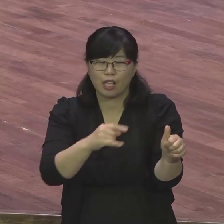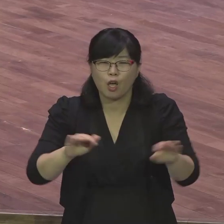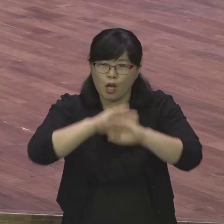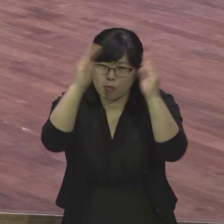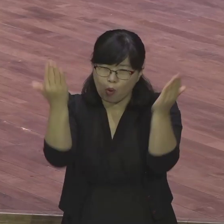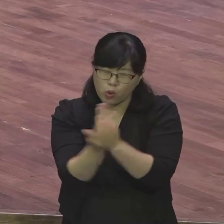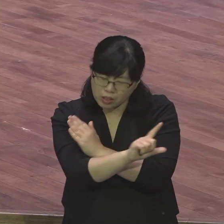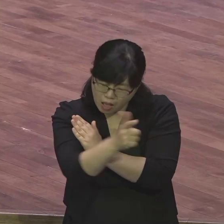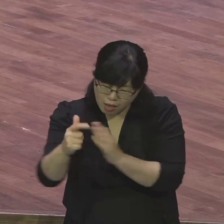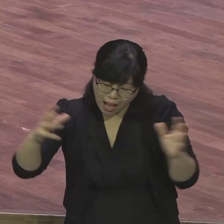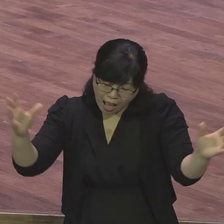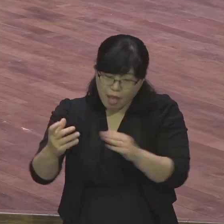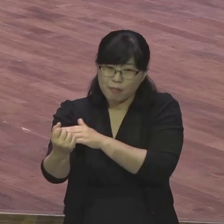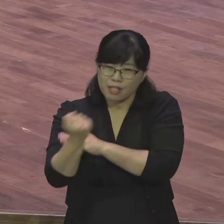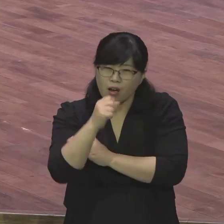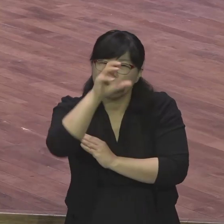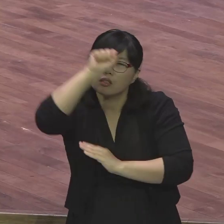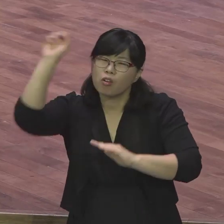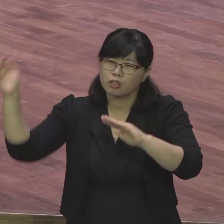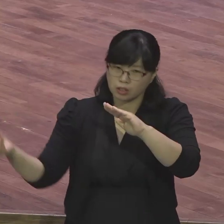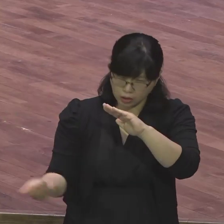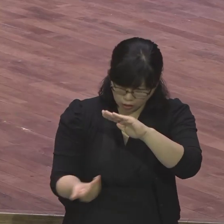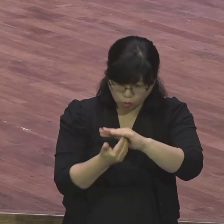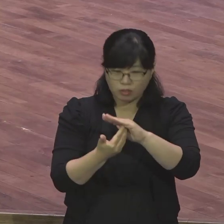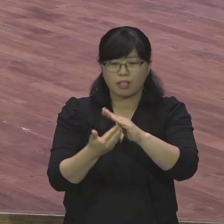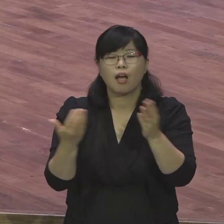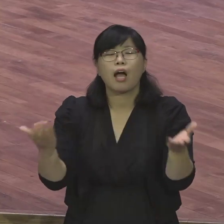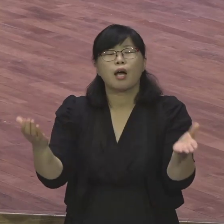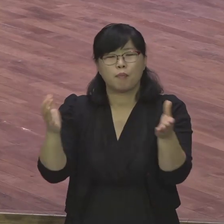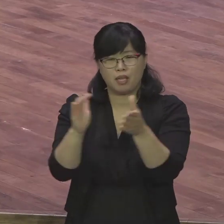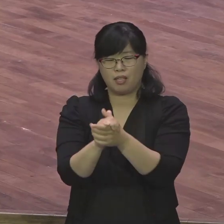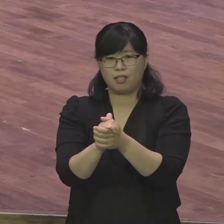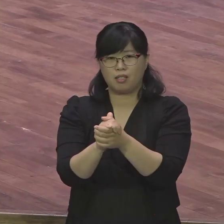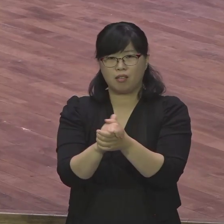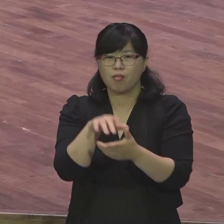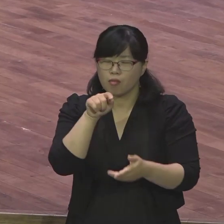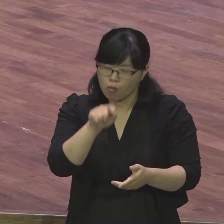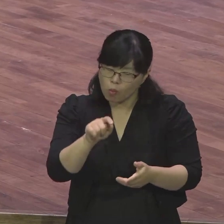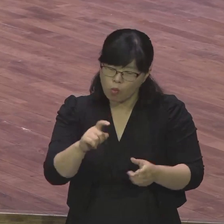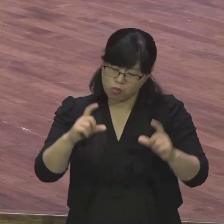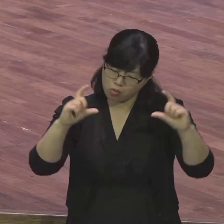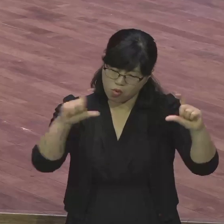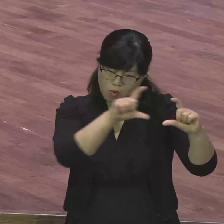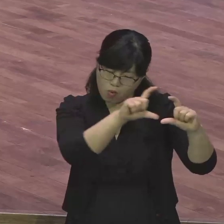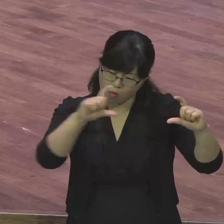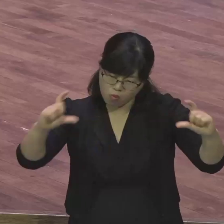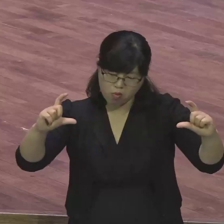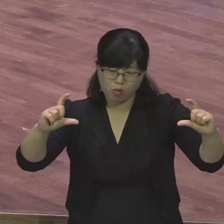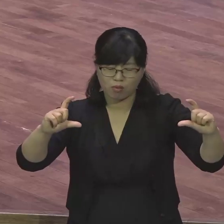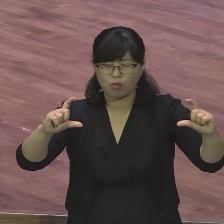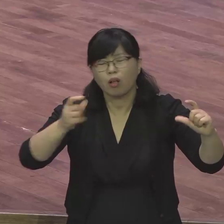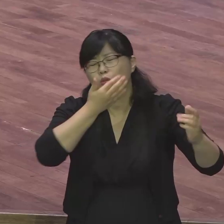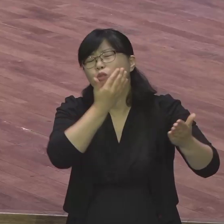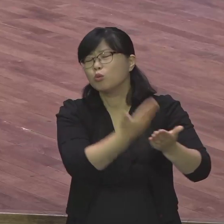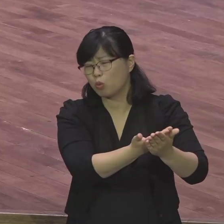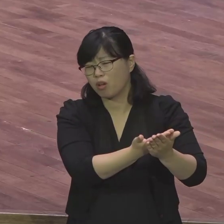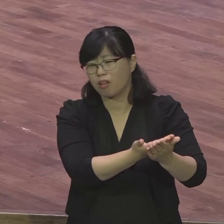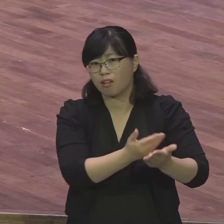것이 합력하여 선을 이루느니라 아멘 모든 것을 합력하여 선을 이루느니라 제가